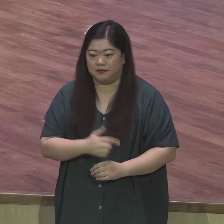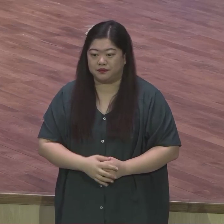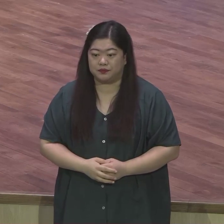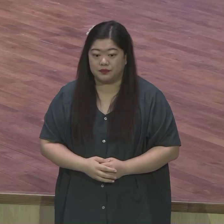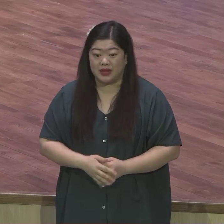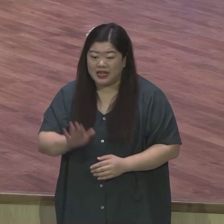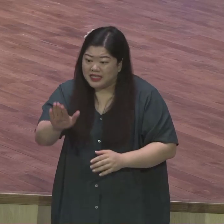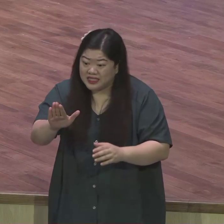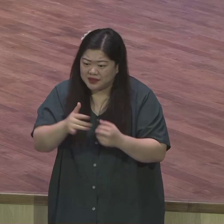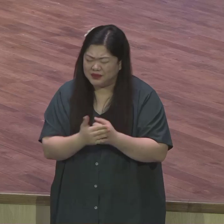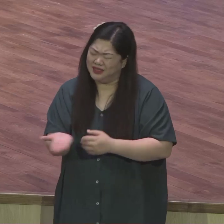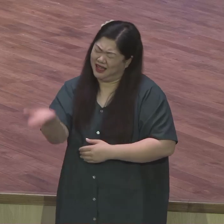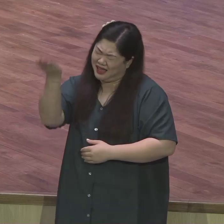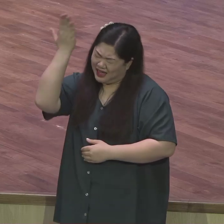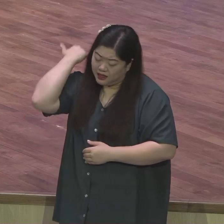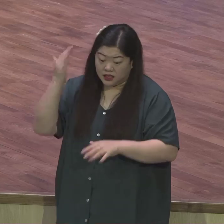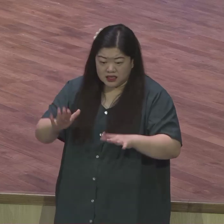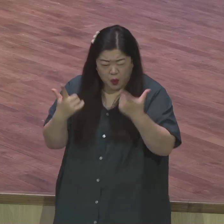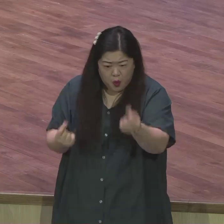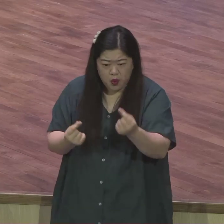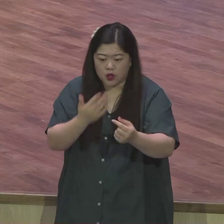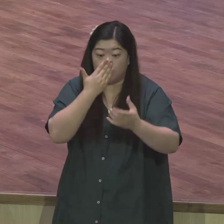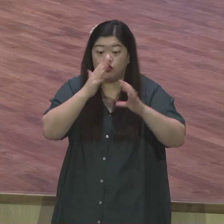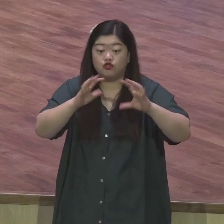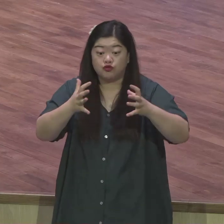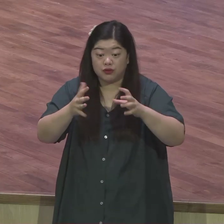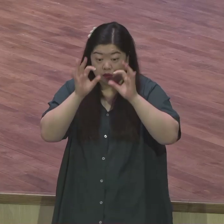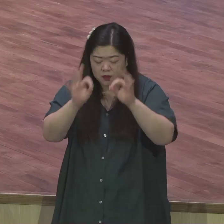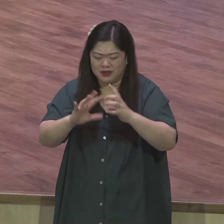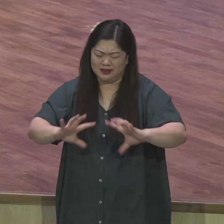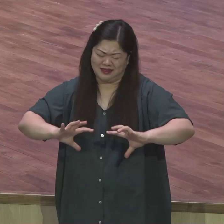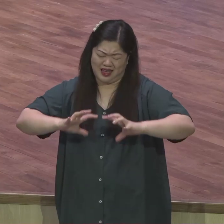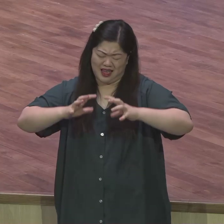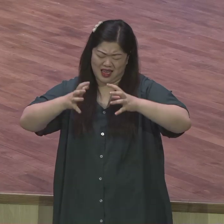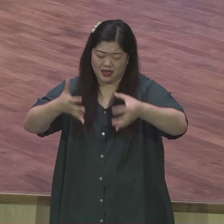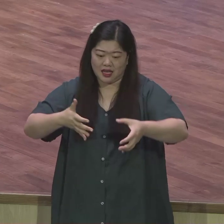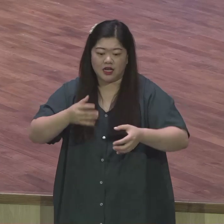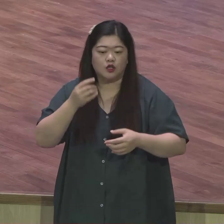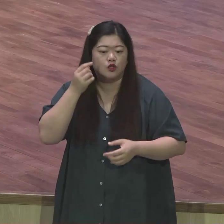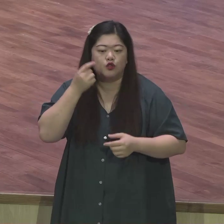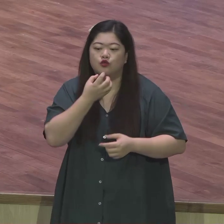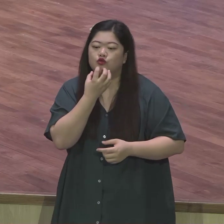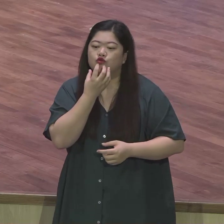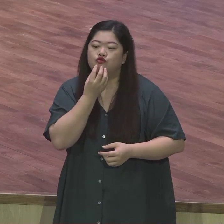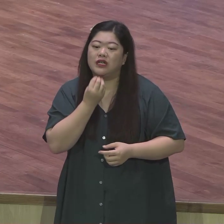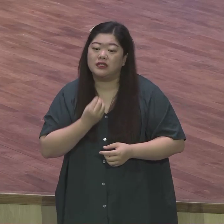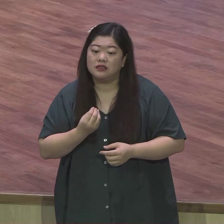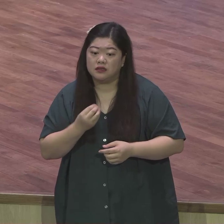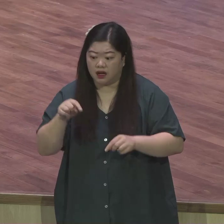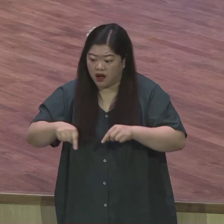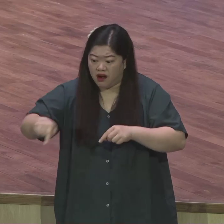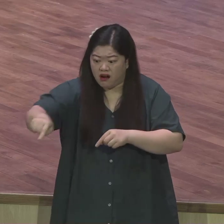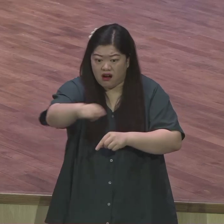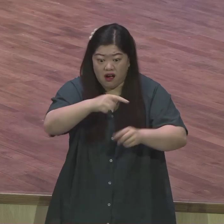그렇고 옛날도 그렇고 전 세계에 다 깔려있어요 이스라엘이 없는 나라가 없어 그 정도로 그렇게